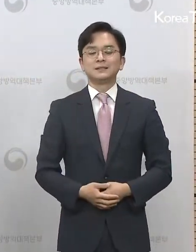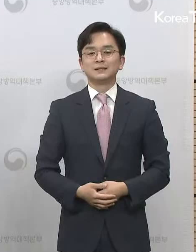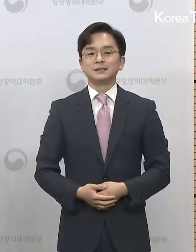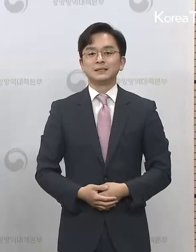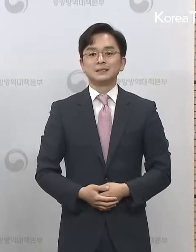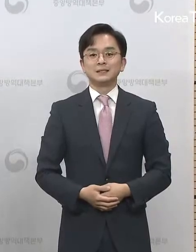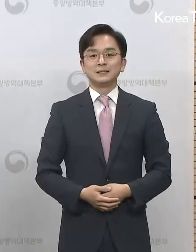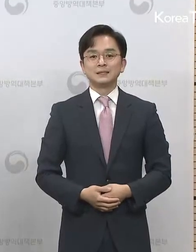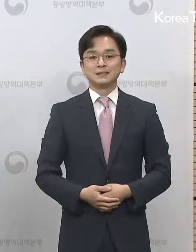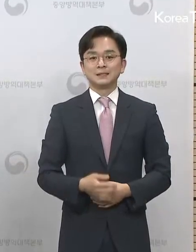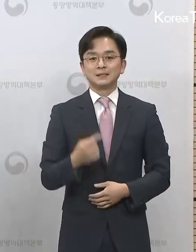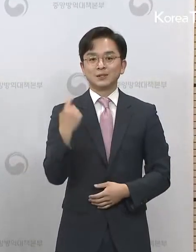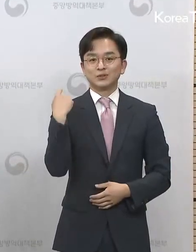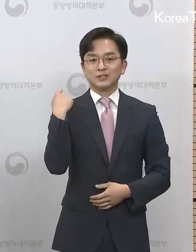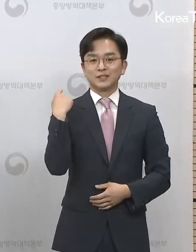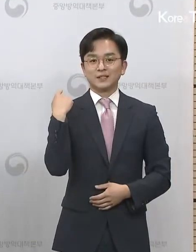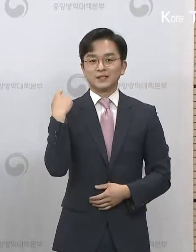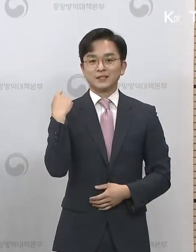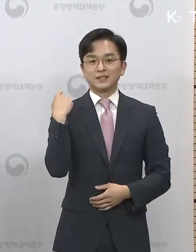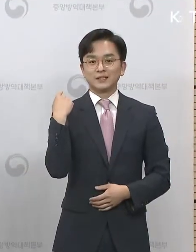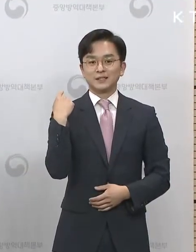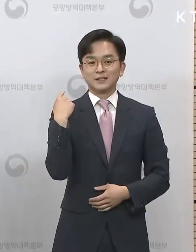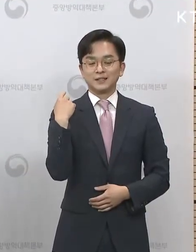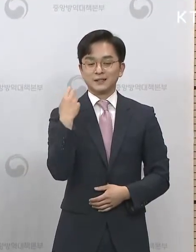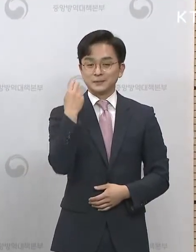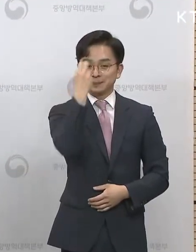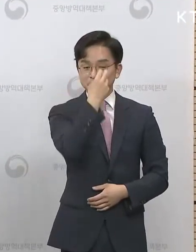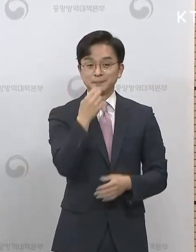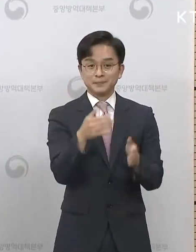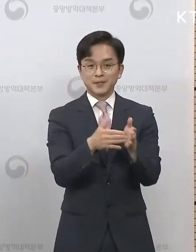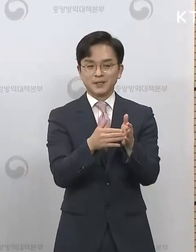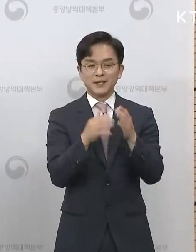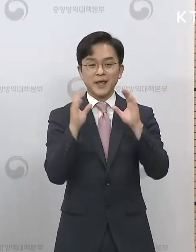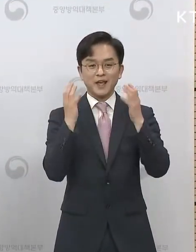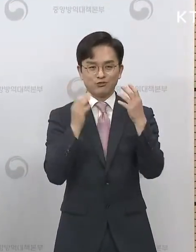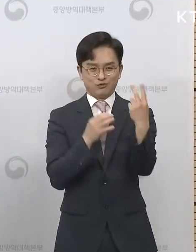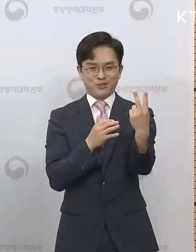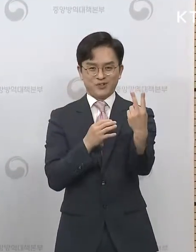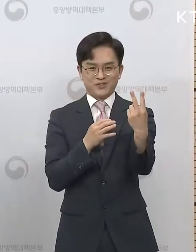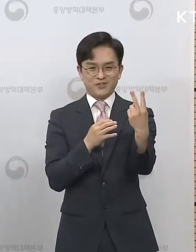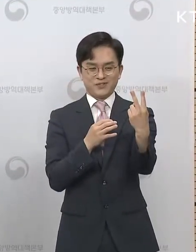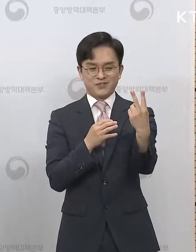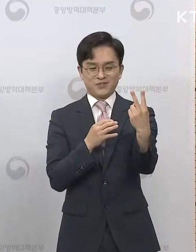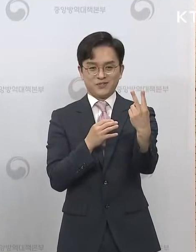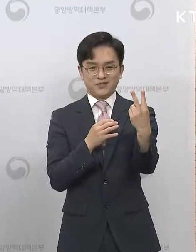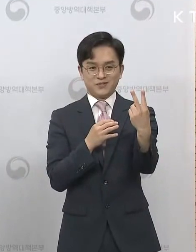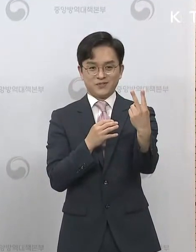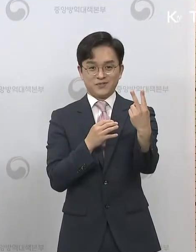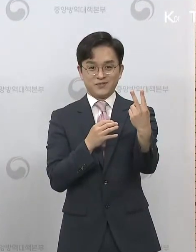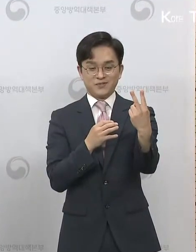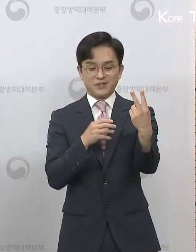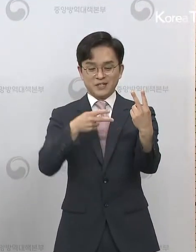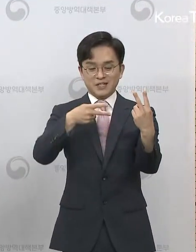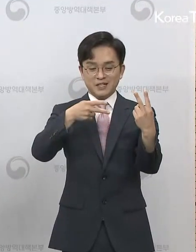네. 저희 어제 조사가 진행됐었던 그 두 명의 다기관 염증 증후군 신고